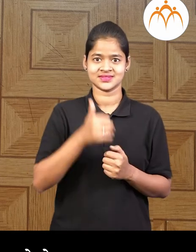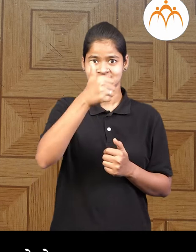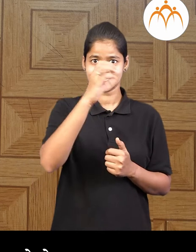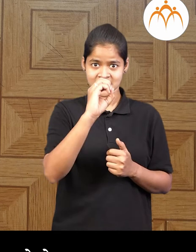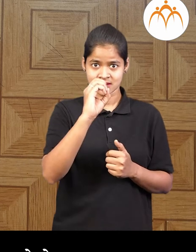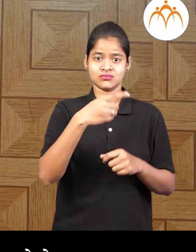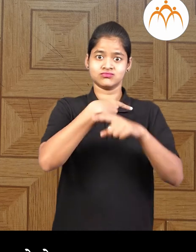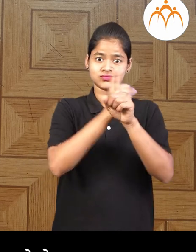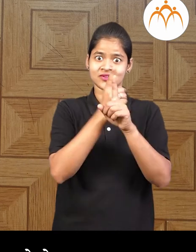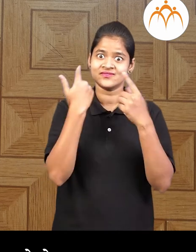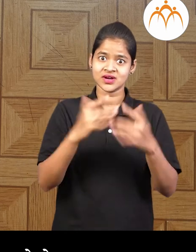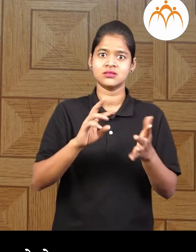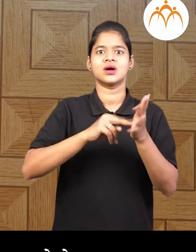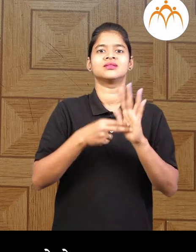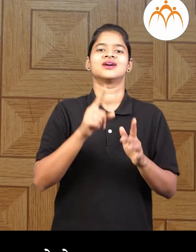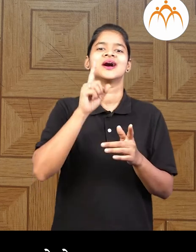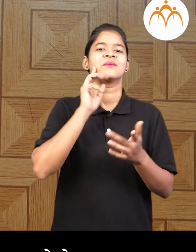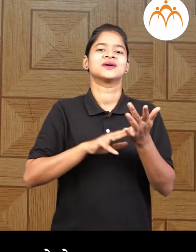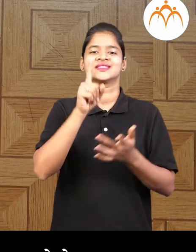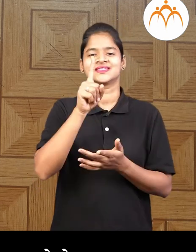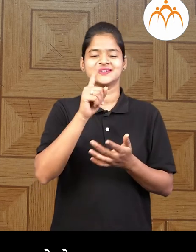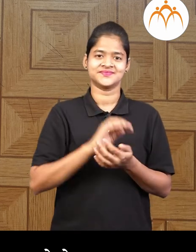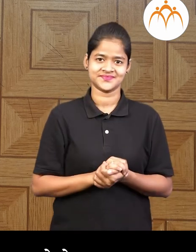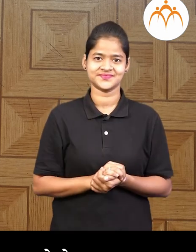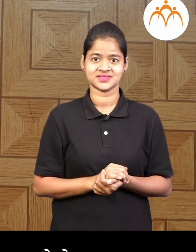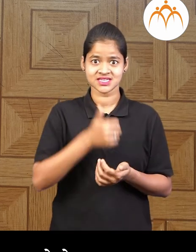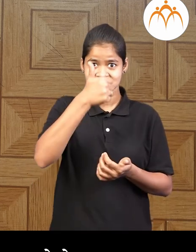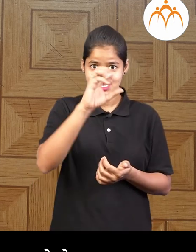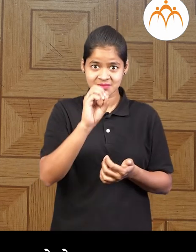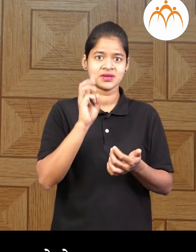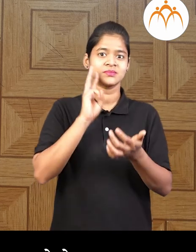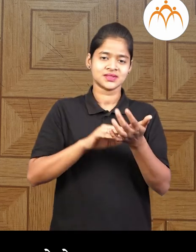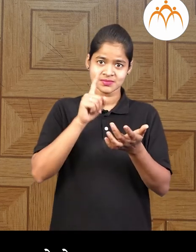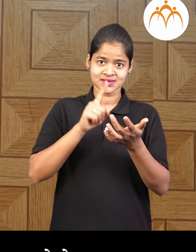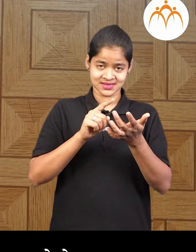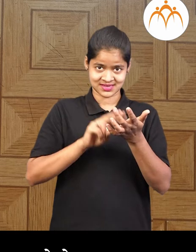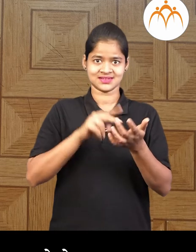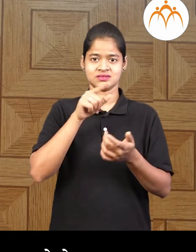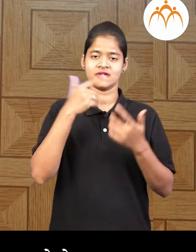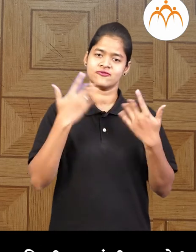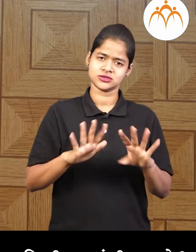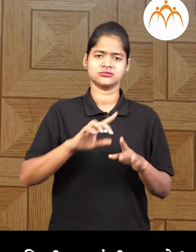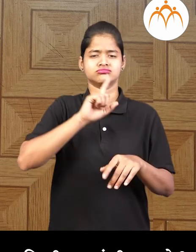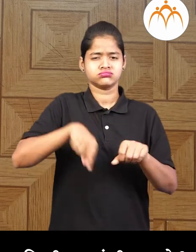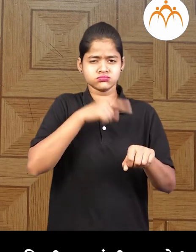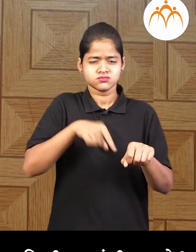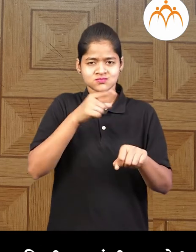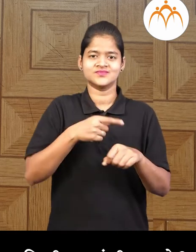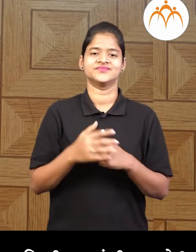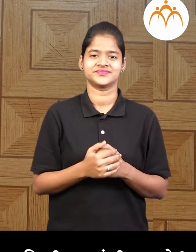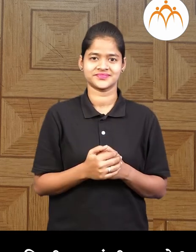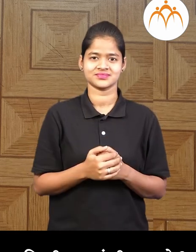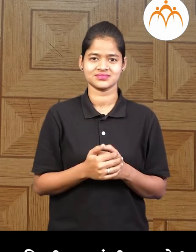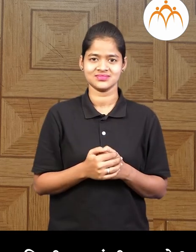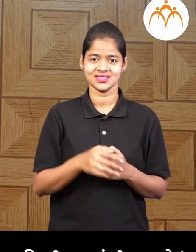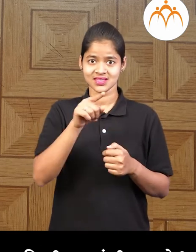कि एक मेनित होतो आता मिनीटैंट बगउन सम्ग